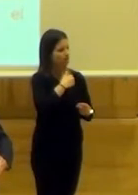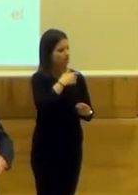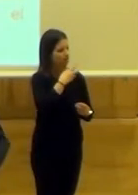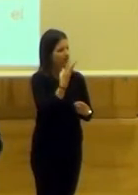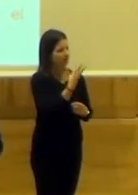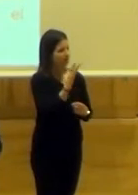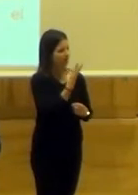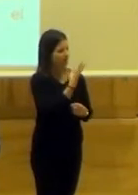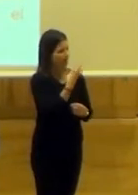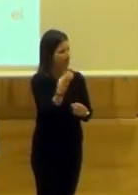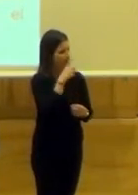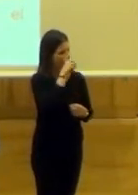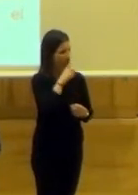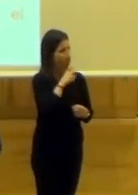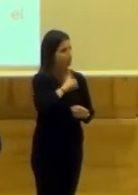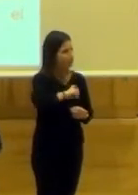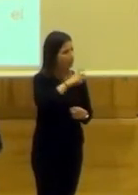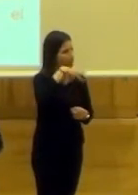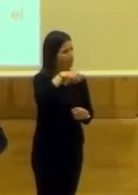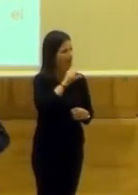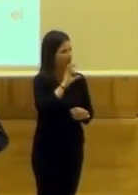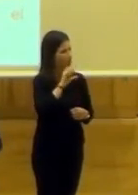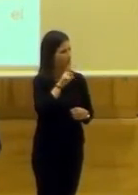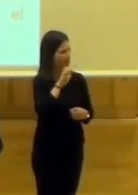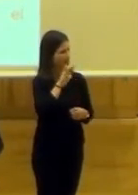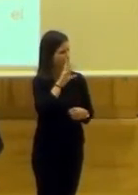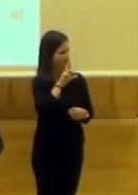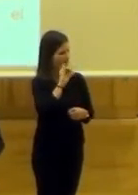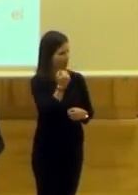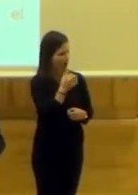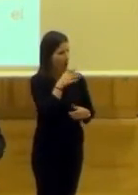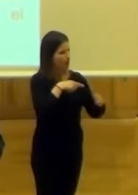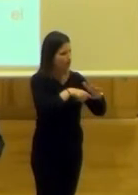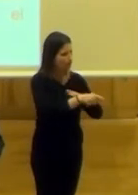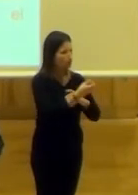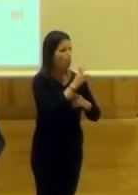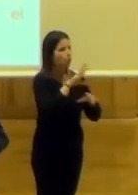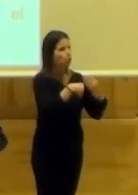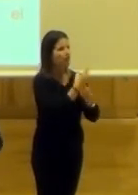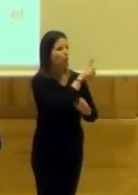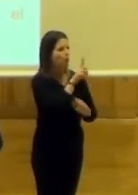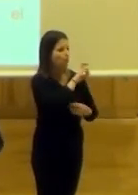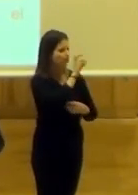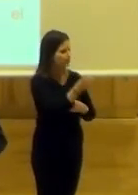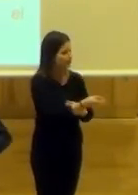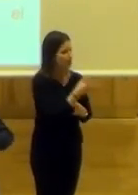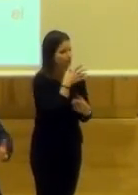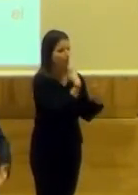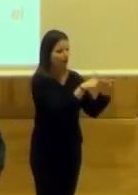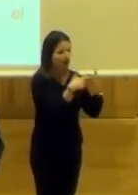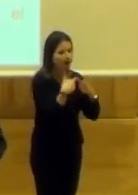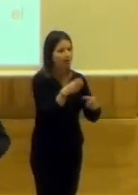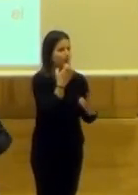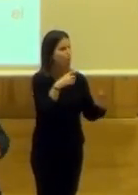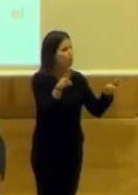centenario de la Fundación de la Masolería y estamos desarrollando 11 actividades, por ejemplo, a través de las diversas áreas, de